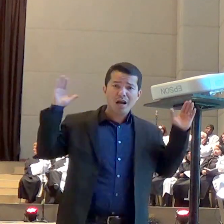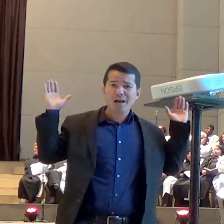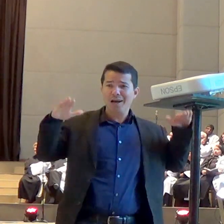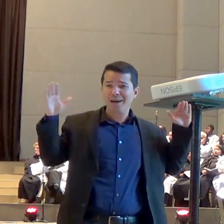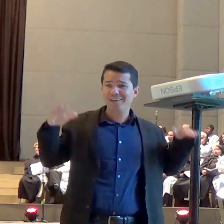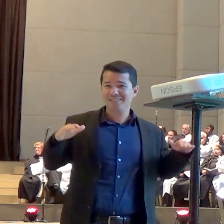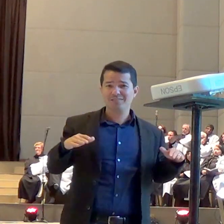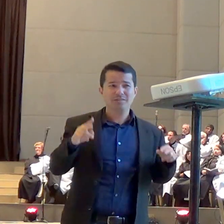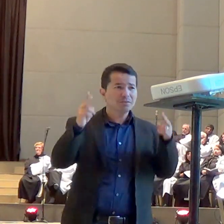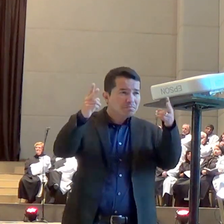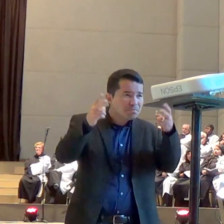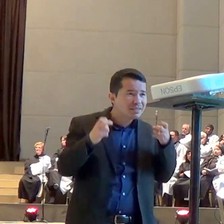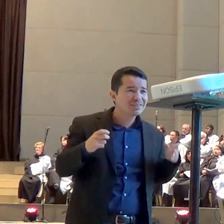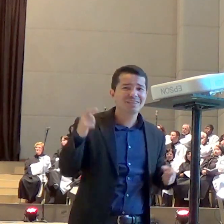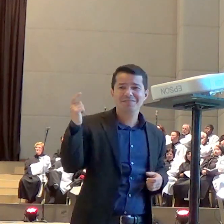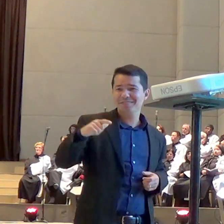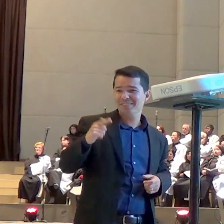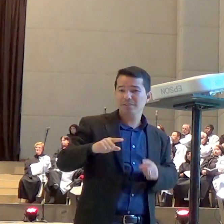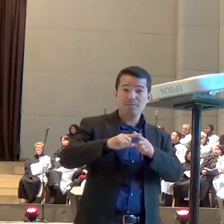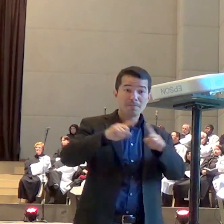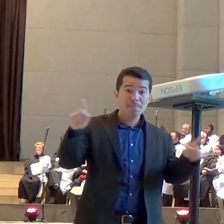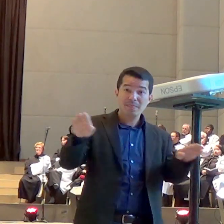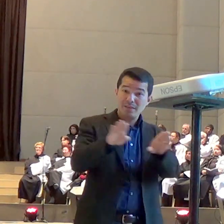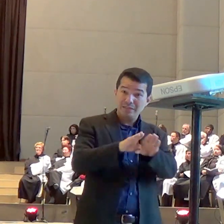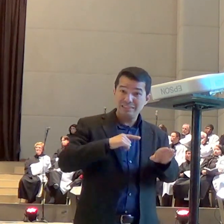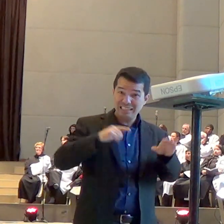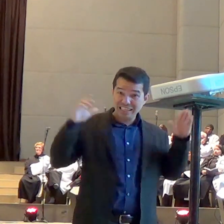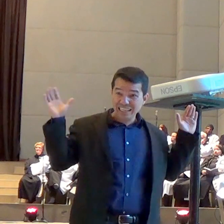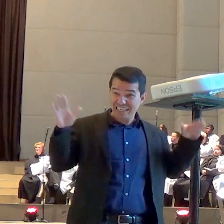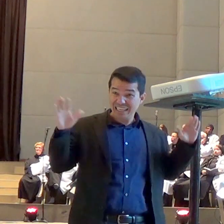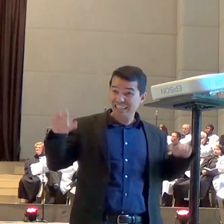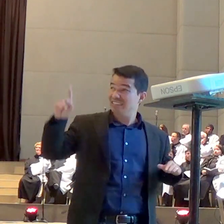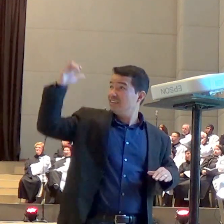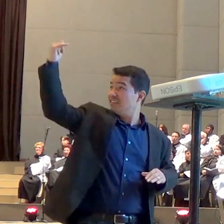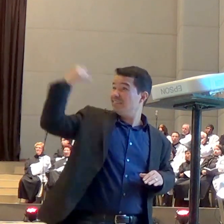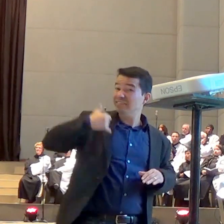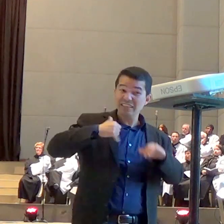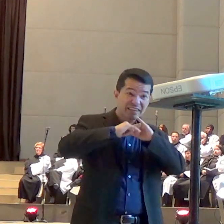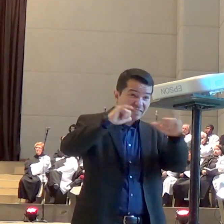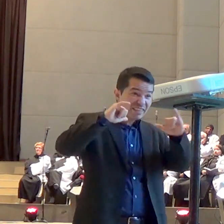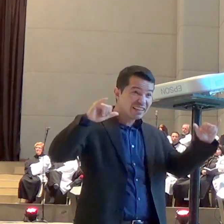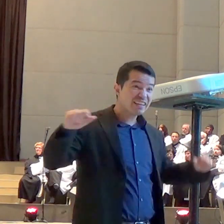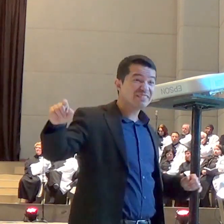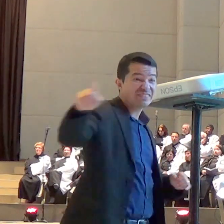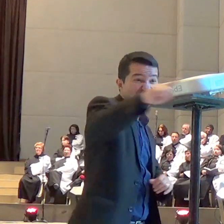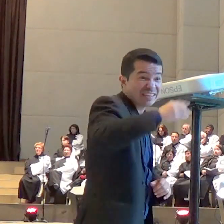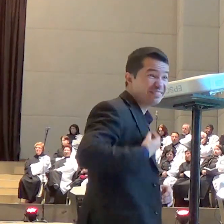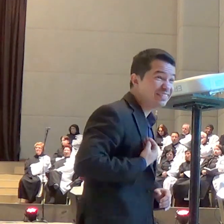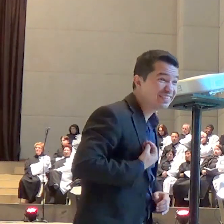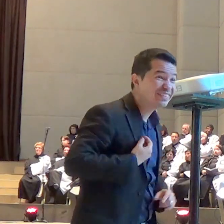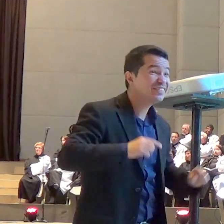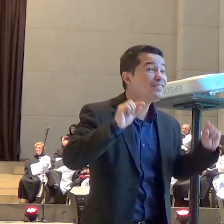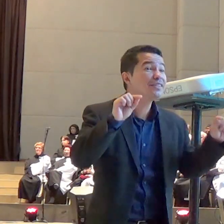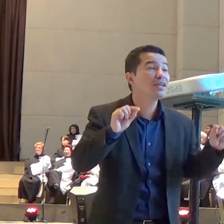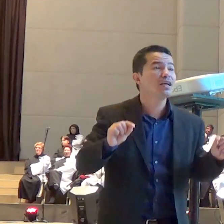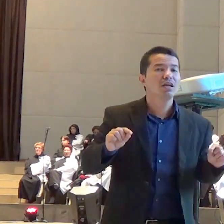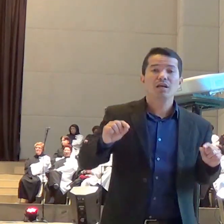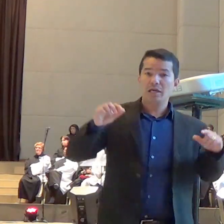outra ação dos anjos como o sussurro de Deus na nossa vida é que eles são enviados por